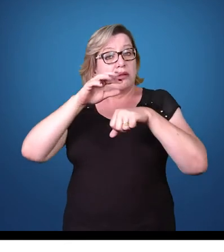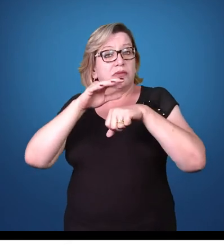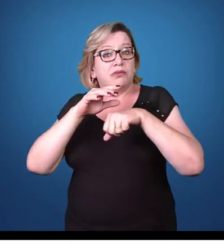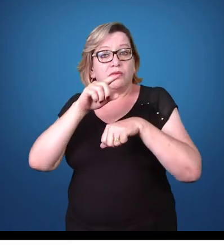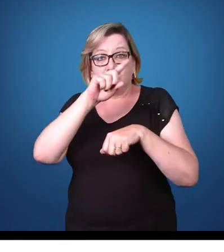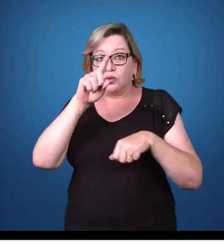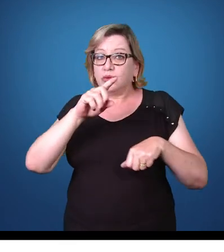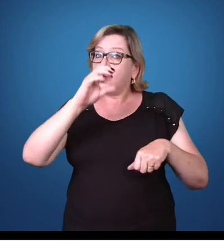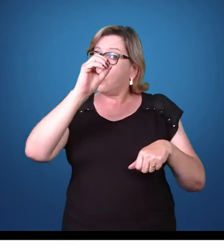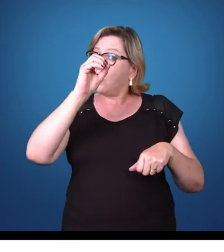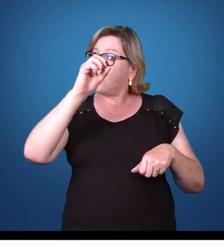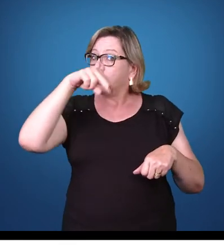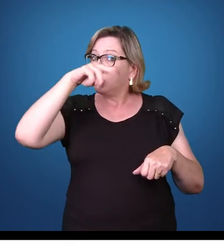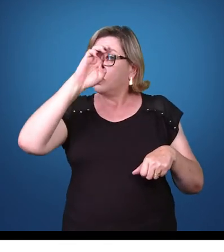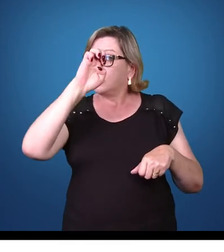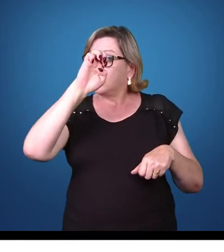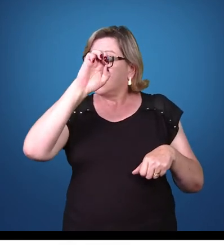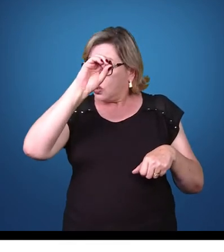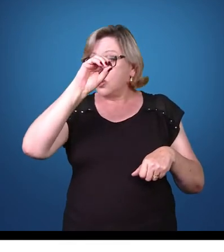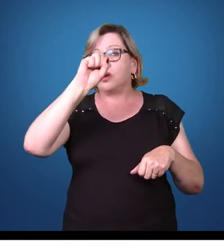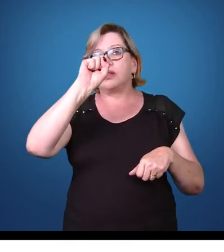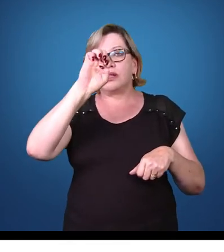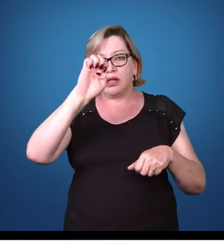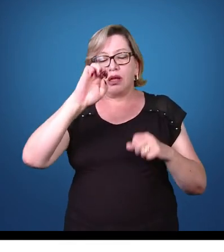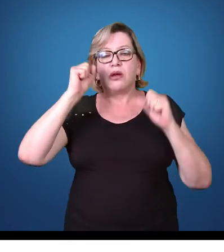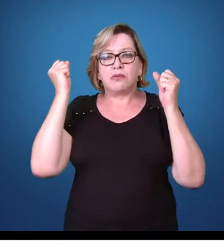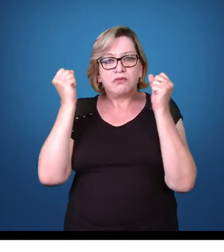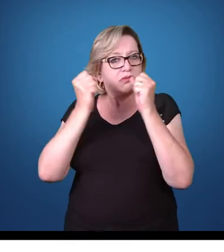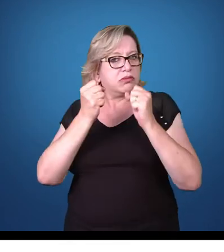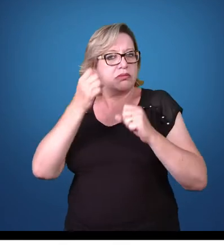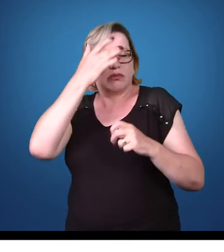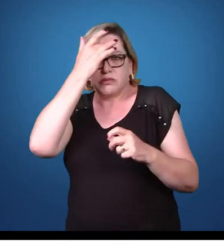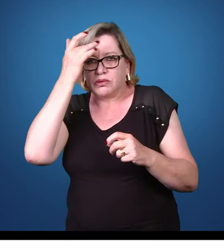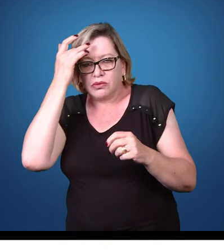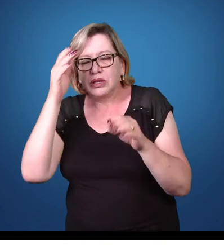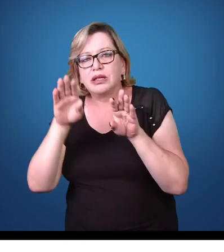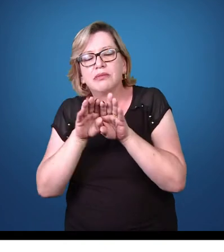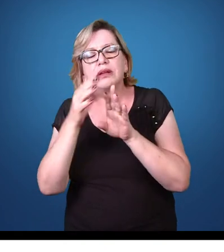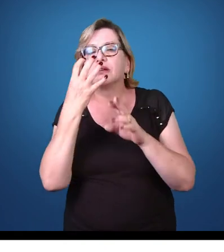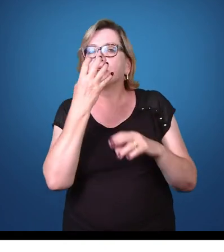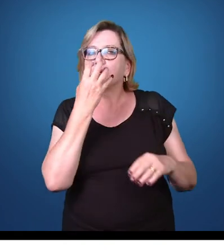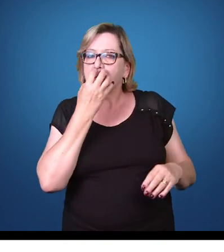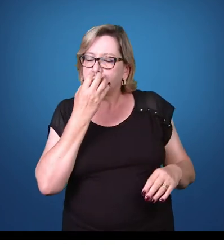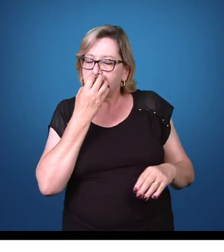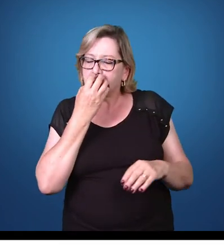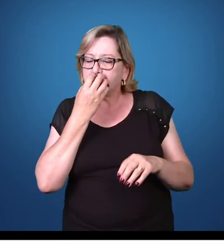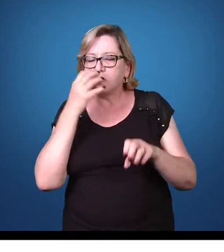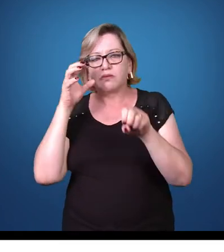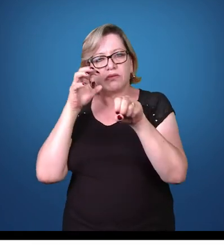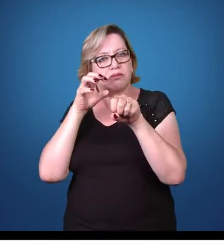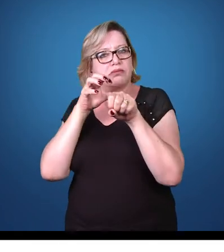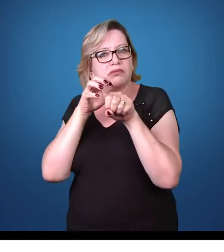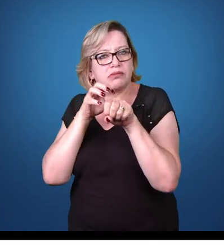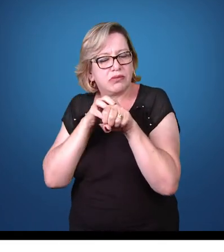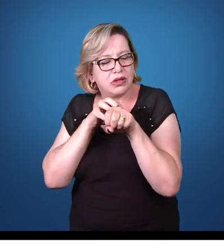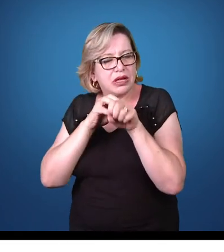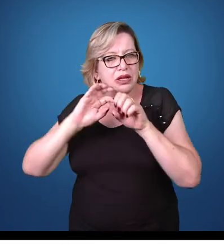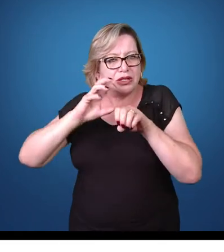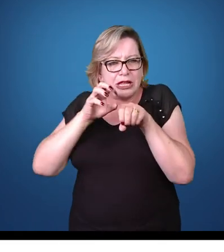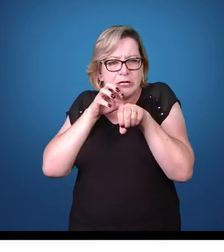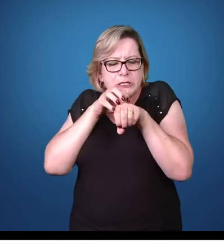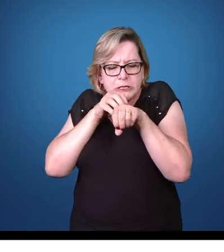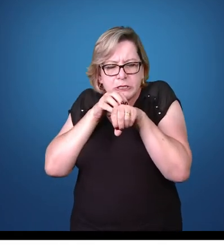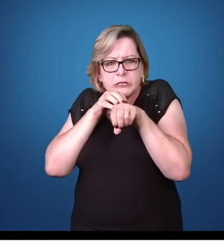zoonose, que pode ocorrer tanto em homens como em cães, por exemplo. E esse protozoário, basicamente, ele causa úlceras